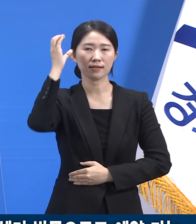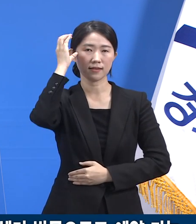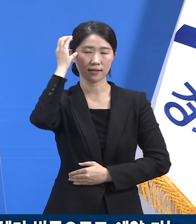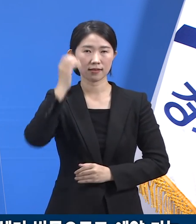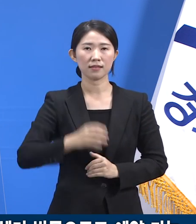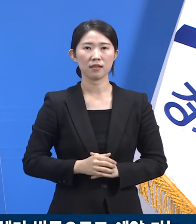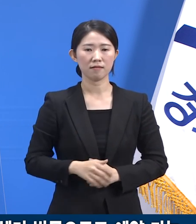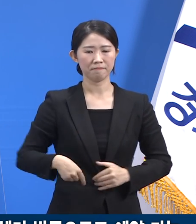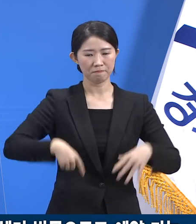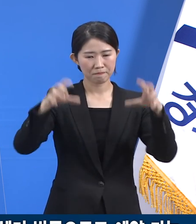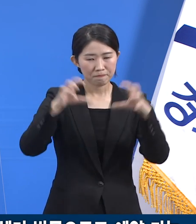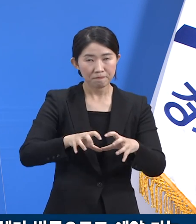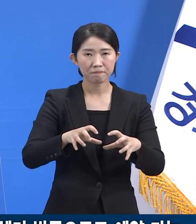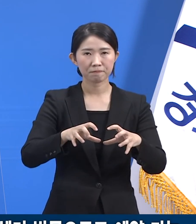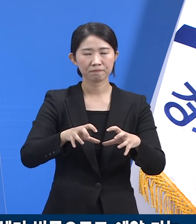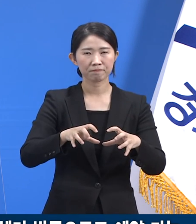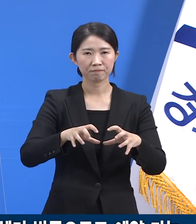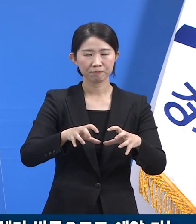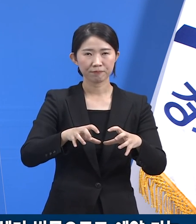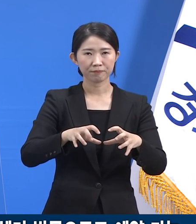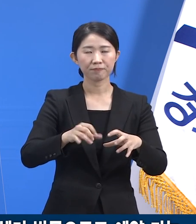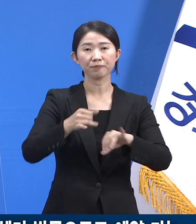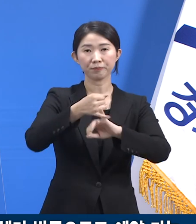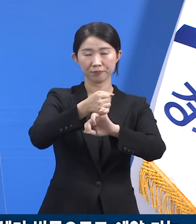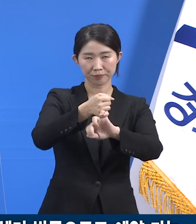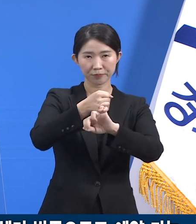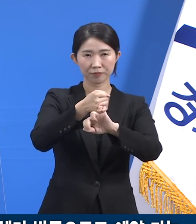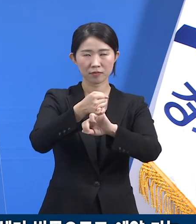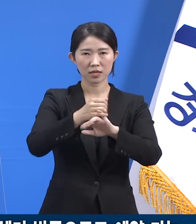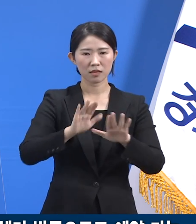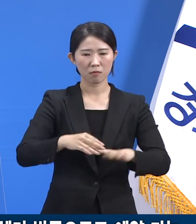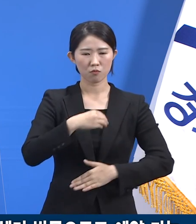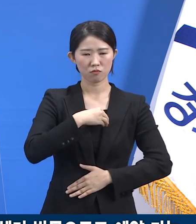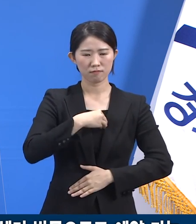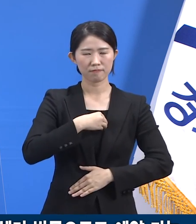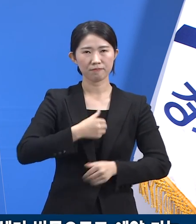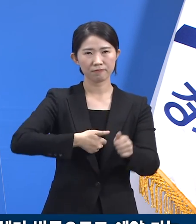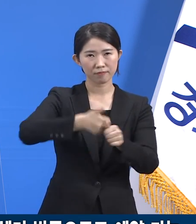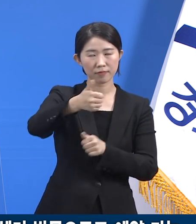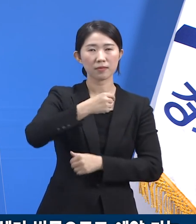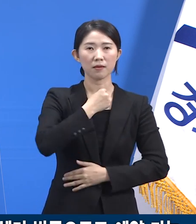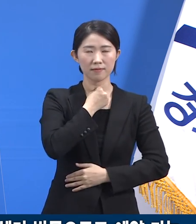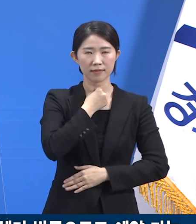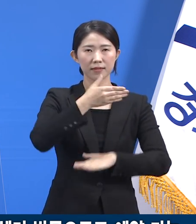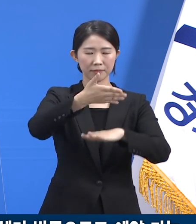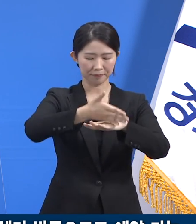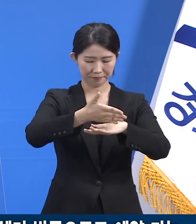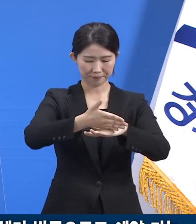한뜻이 되어 팀정신을 발휘하면서 시련을 이겨내기를 소망합니다. 감사합니다.